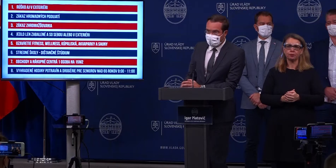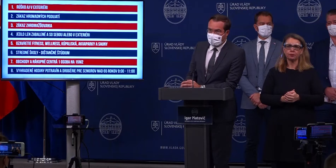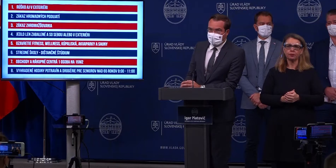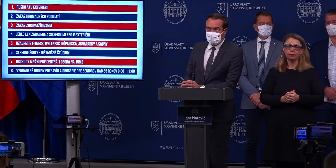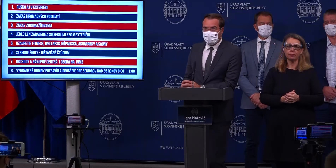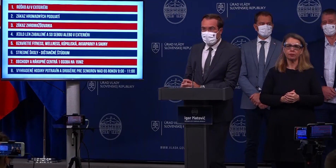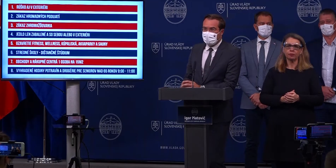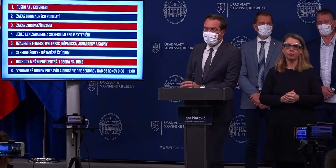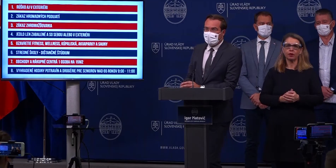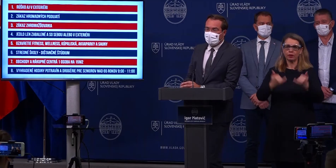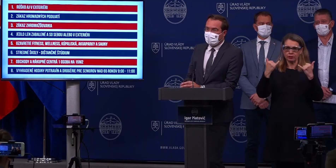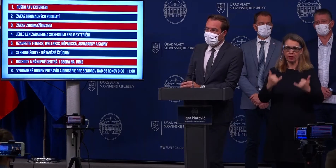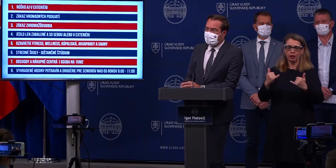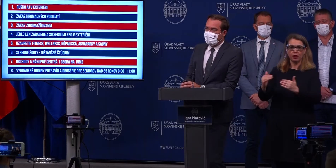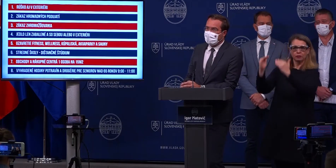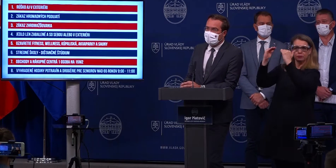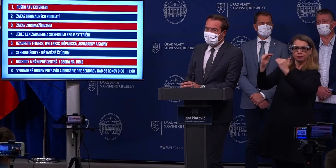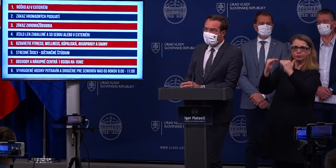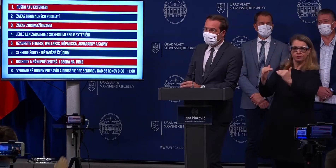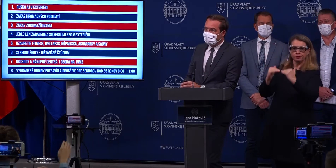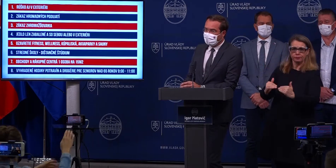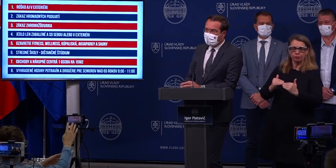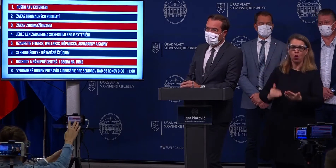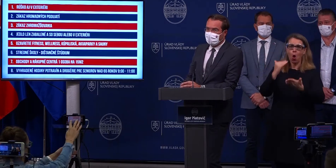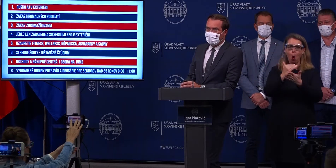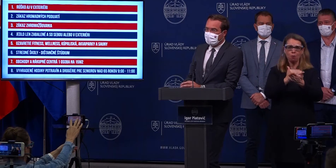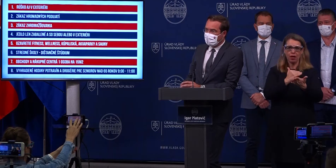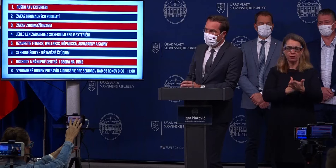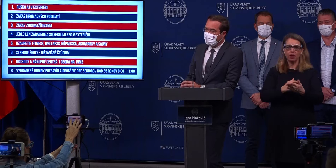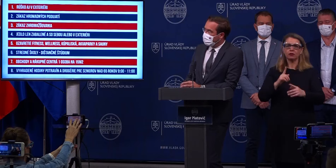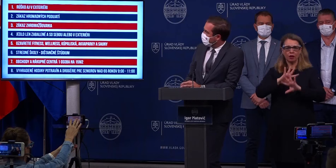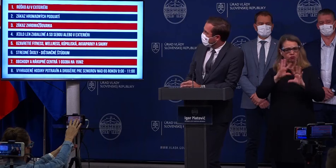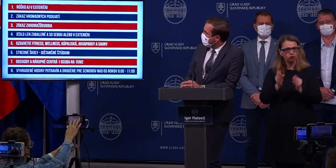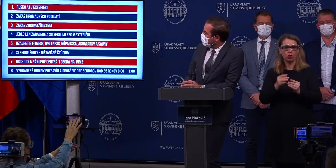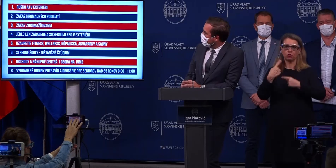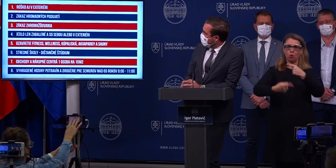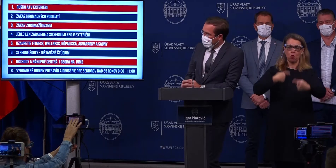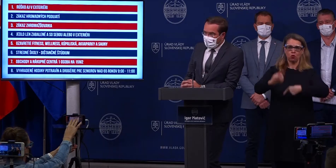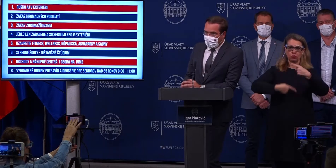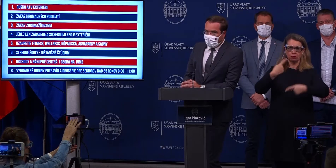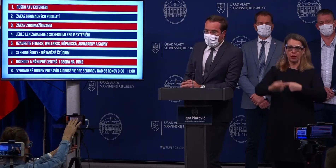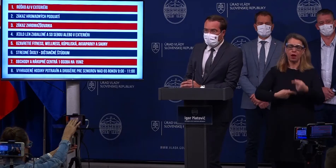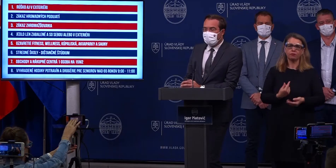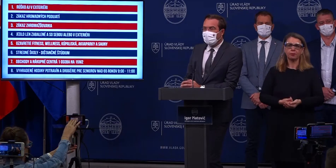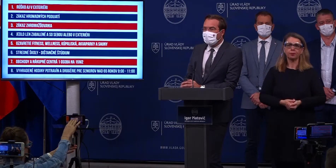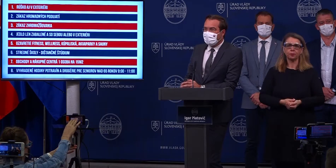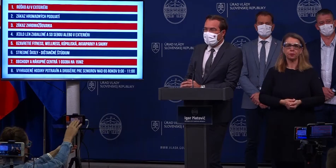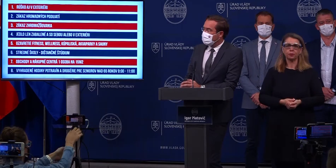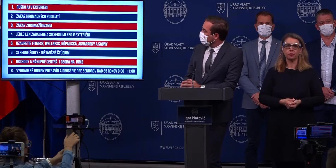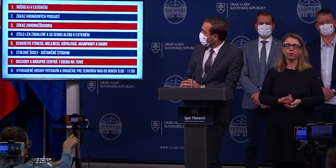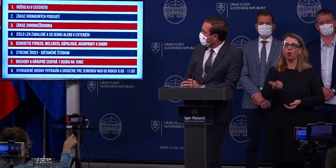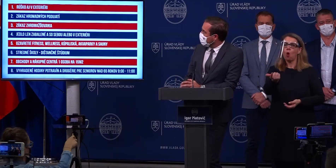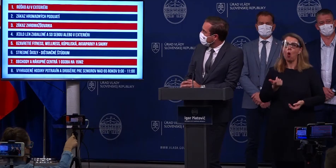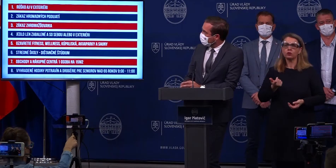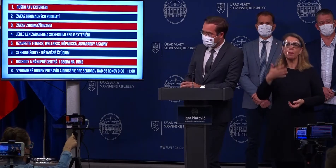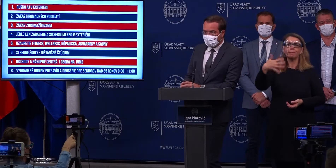Dovoľte teraz, aby sme si prešli tie jednotlivé opatrenia bod po bode, tak ako boli prijaté. Od 15.